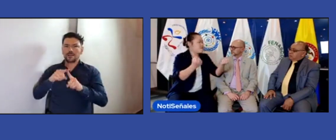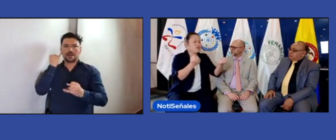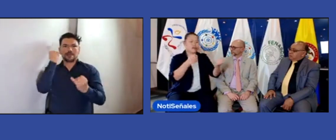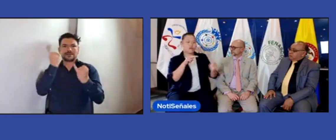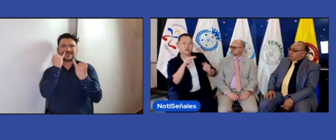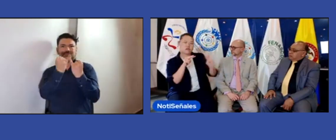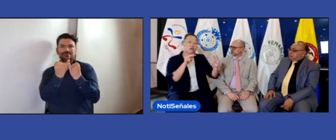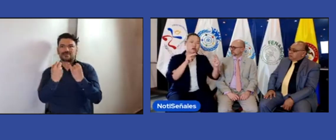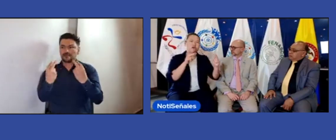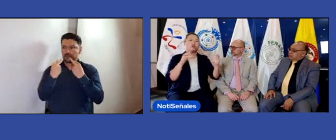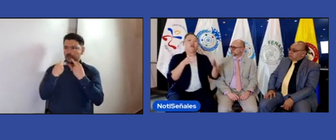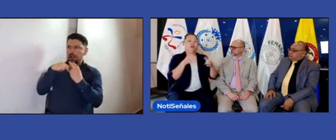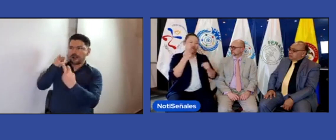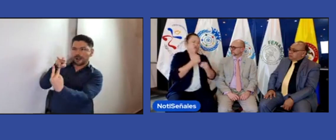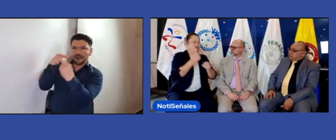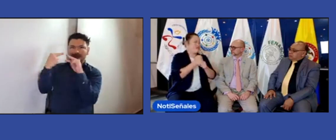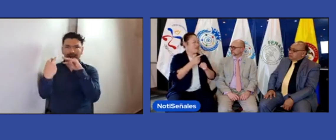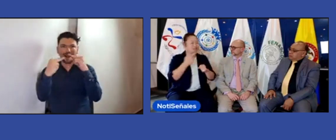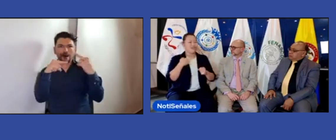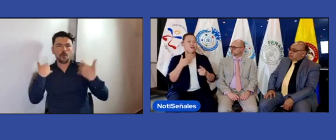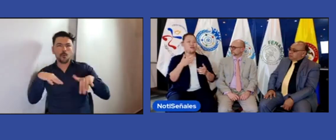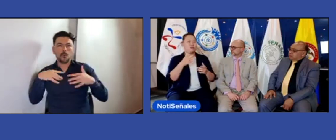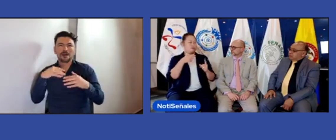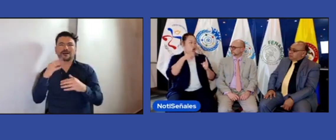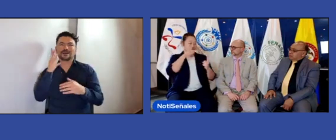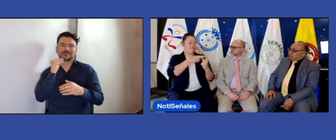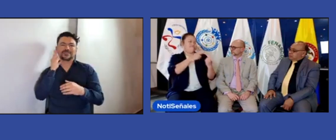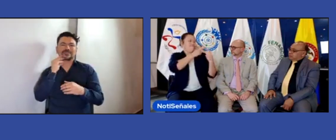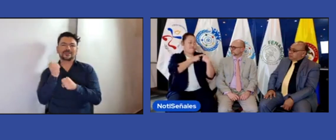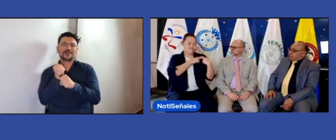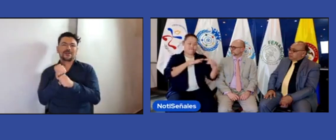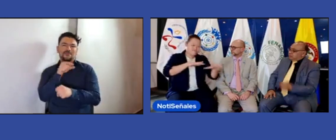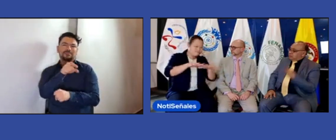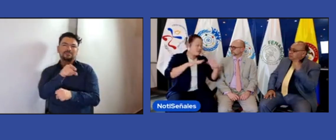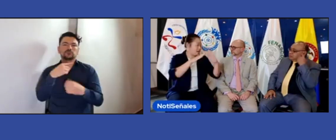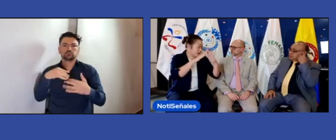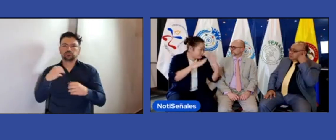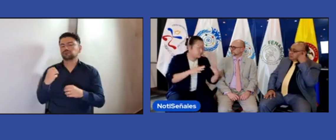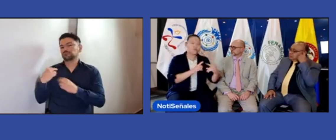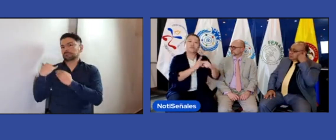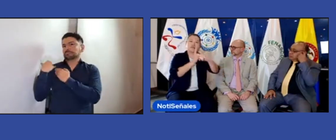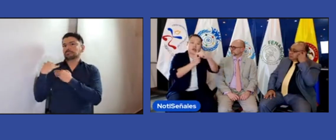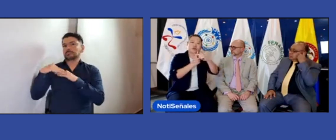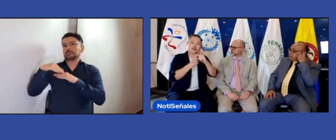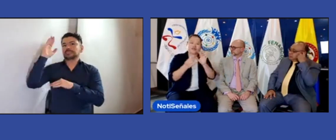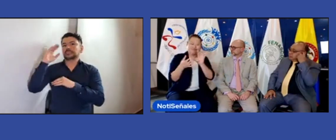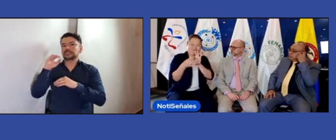esa identidad de personas sordas que hay por todo el mundo y ese trabajo que hacemos todos nosotros, ¿no?